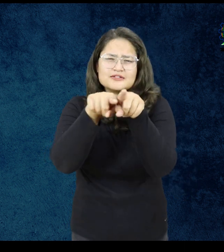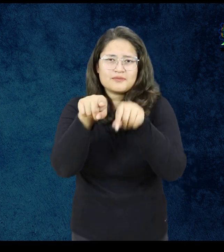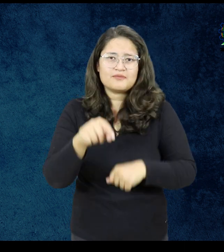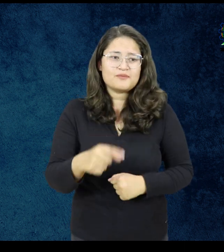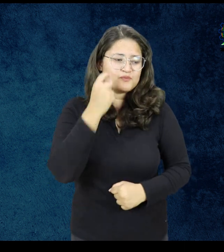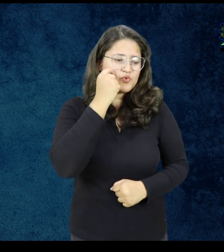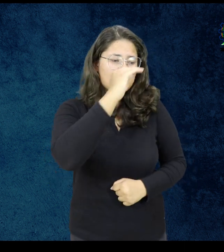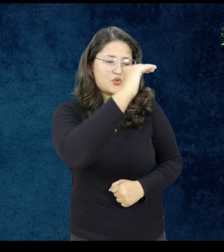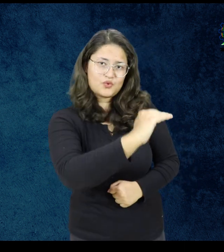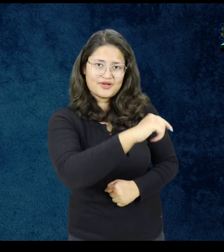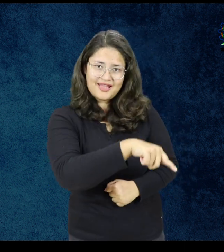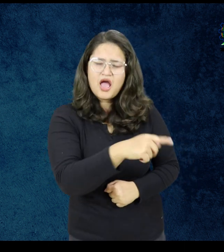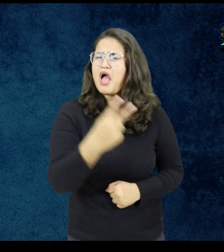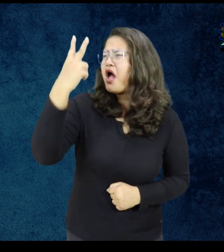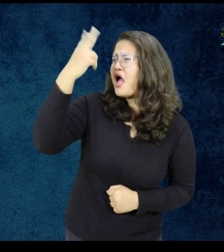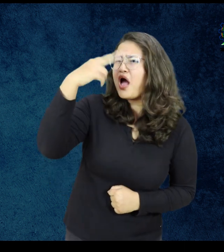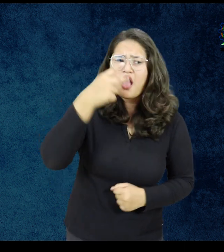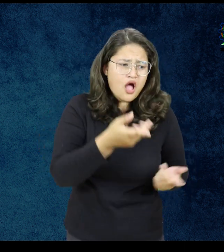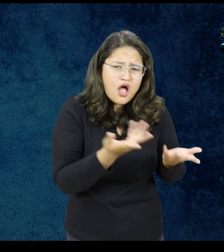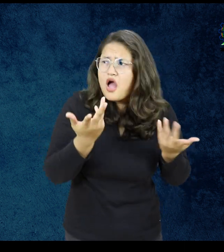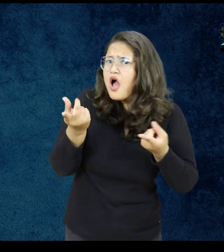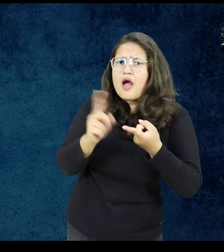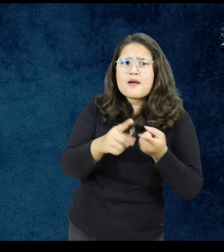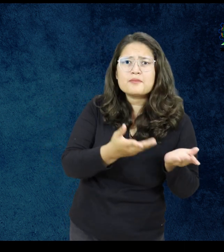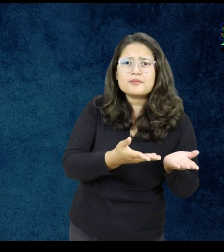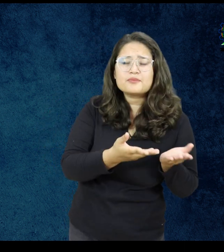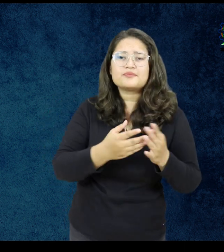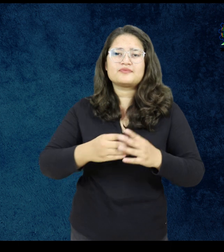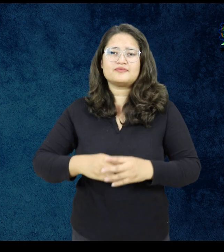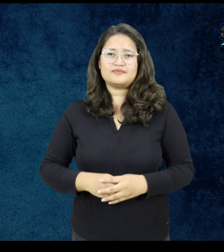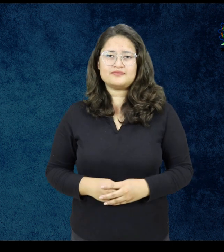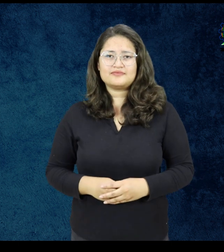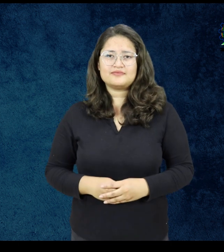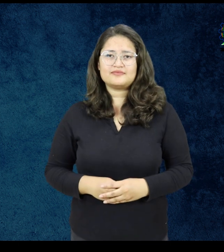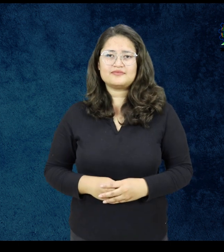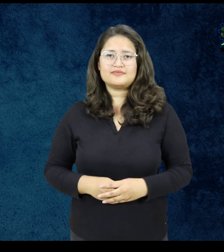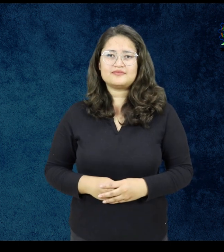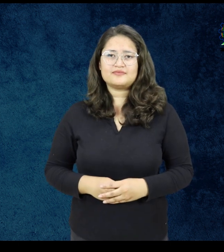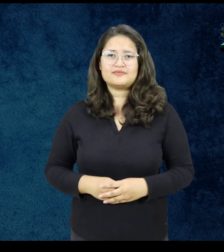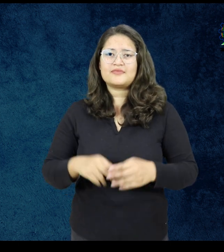इंडेक्स फिंगर से टैप करना उधारन के लिए ये बच्चा रो रहा है इसे क्या हुआ?